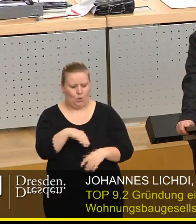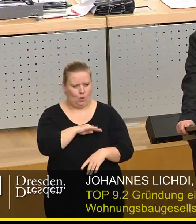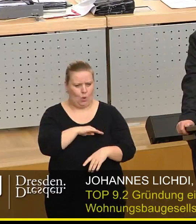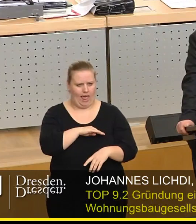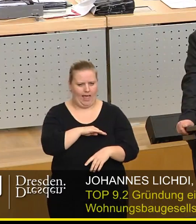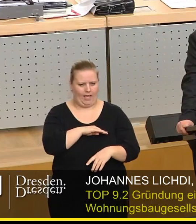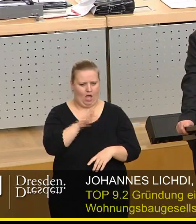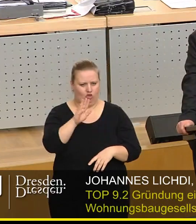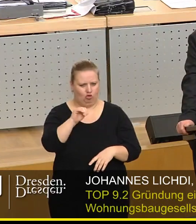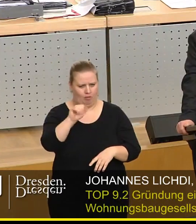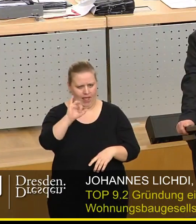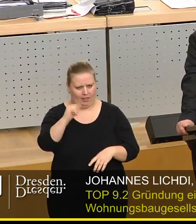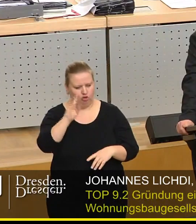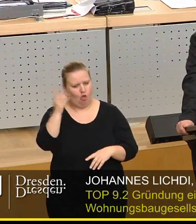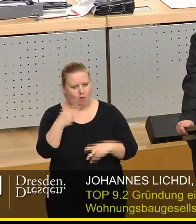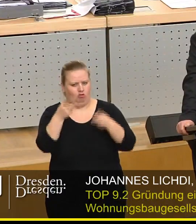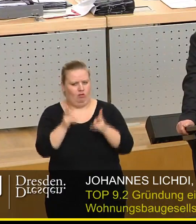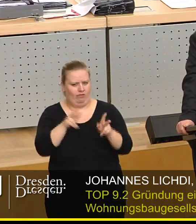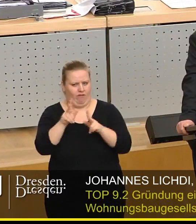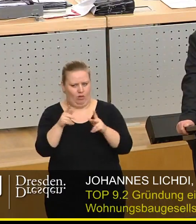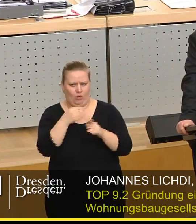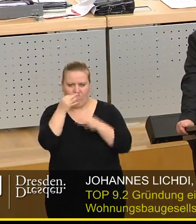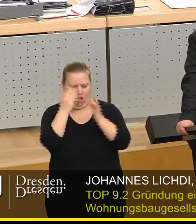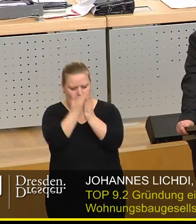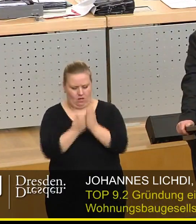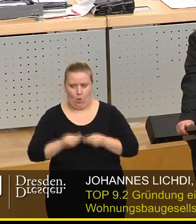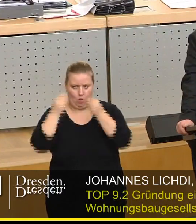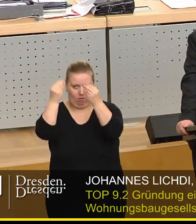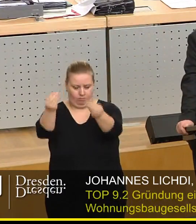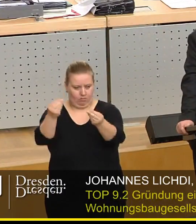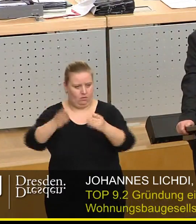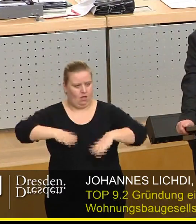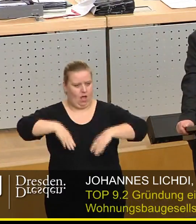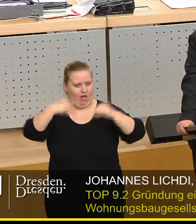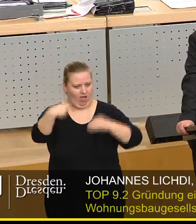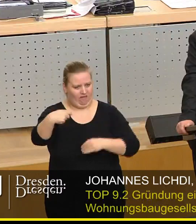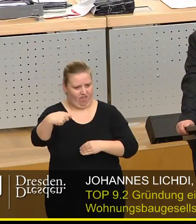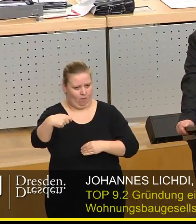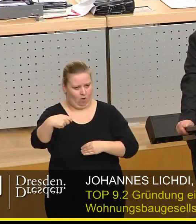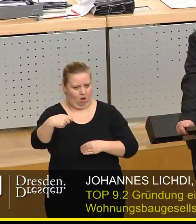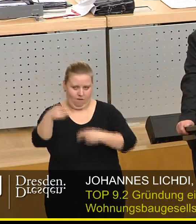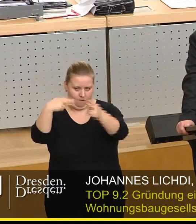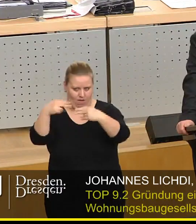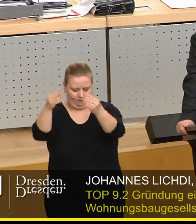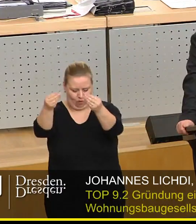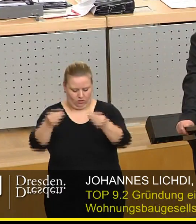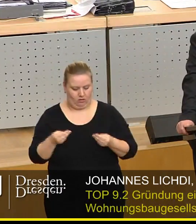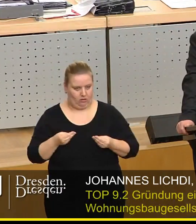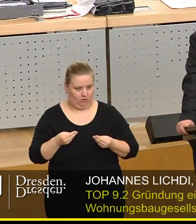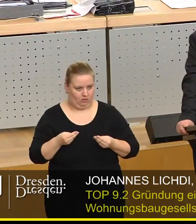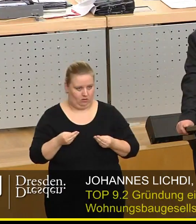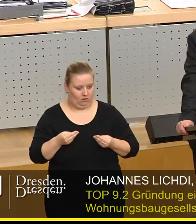ausführlichen Fragenkatalog noch einmal an die Stadtverwaltung gerichtet hat, der dann Anfang Februar seitens der Stadtverwaltung beantwortet wurde.